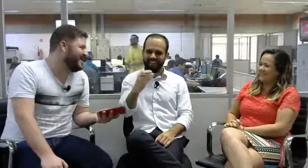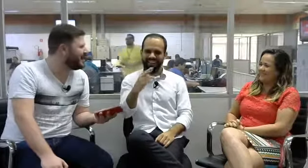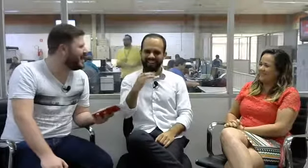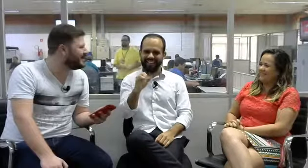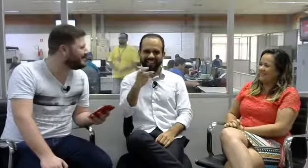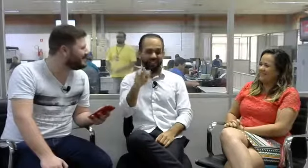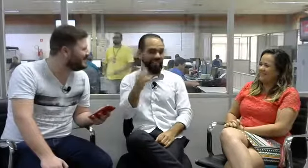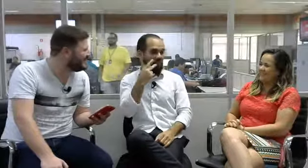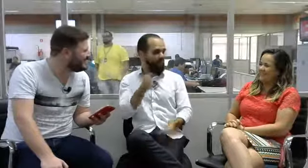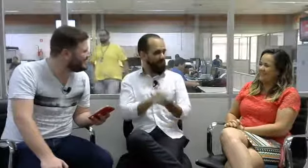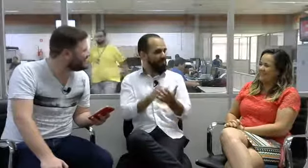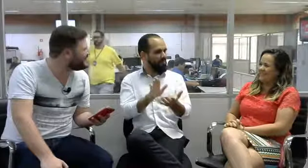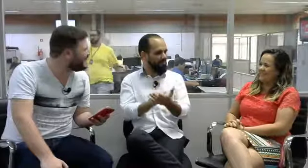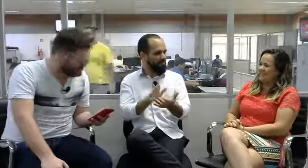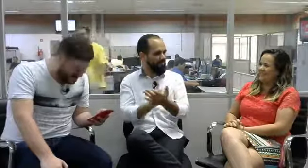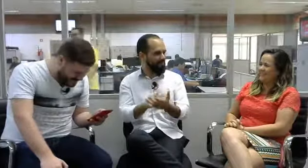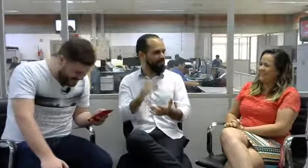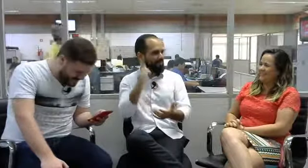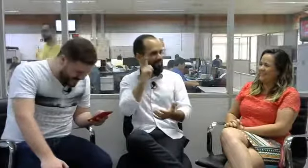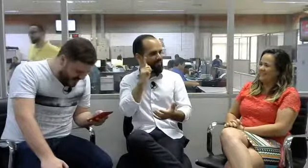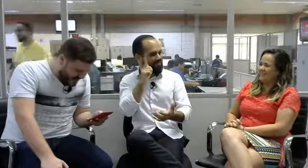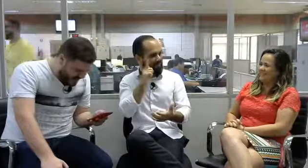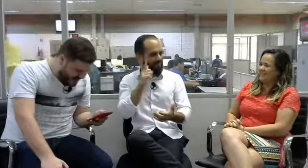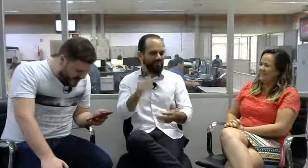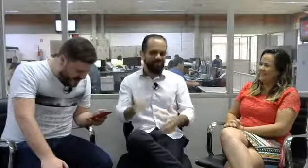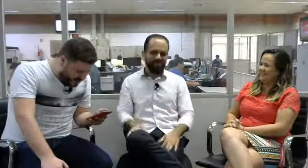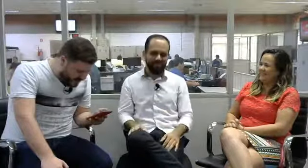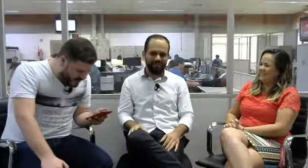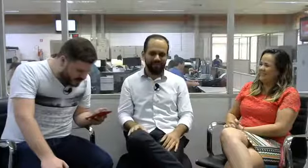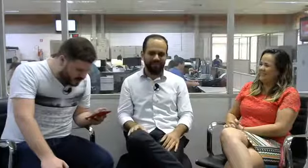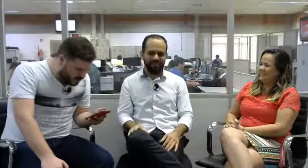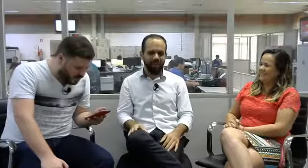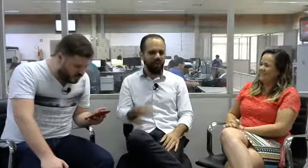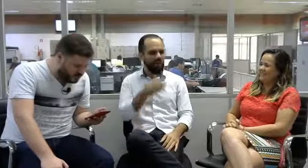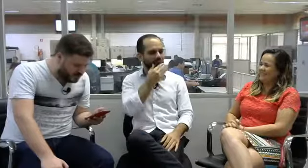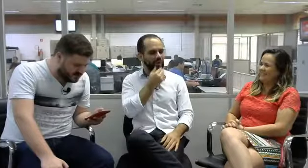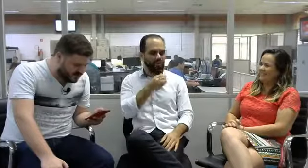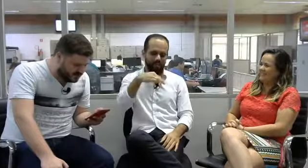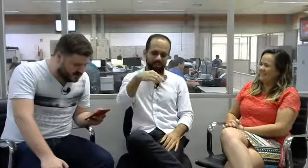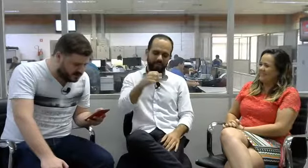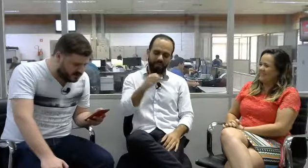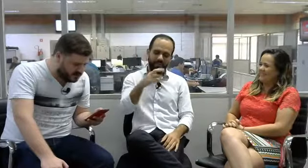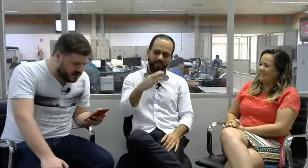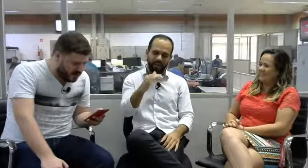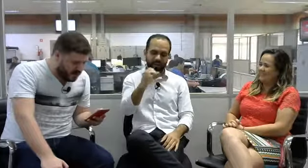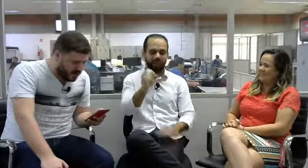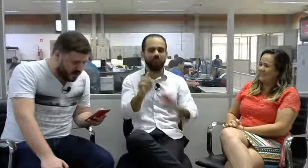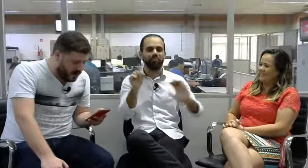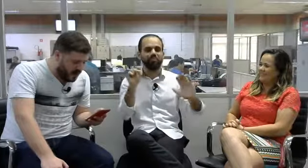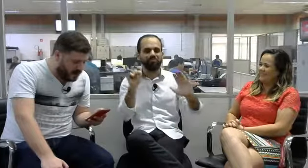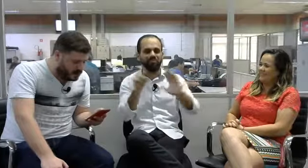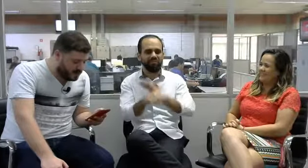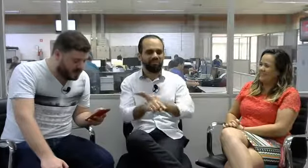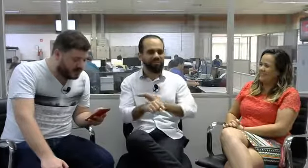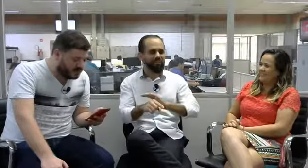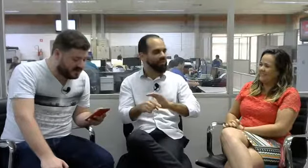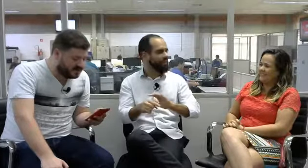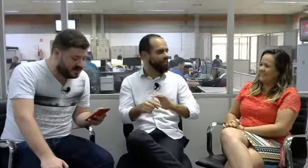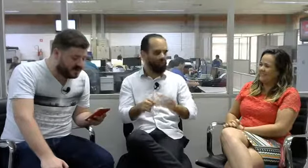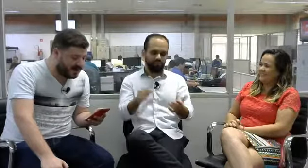Glaucio, né? Sua prima. E o Márcio Rolosi está perguntando sobre a interpretação para